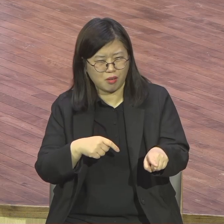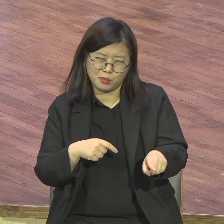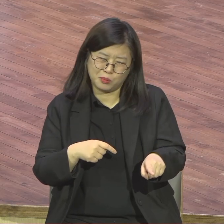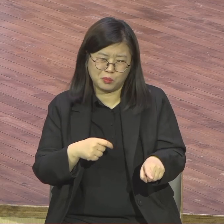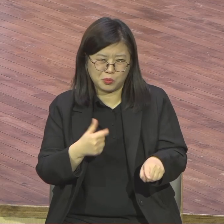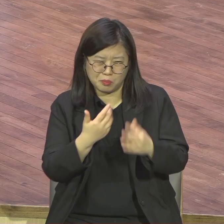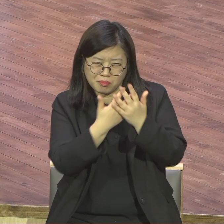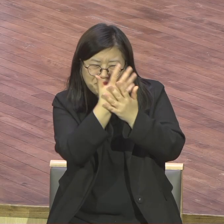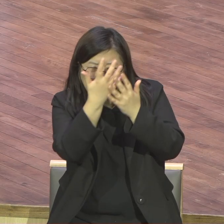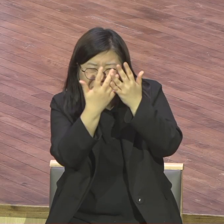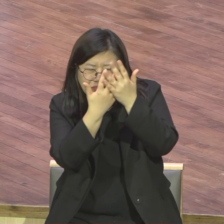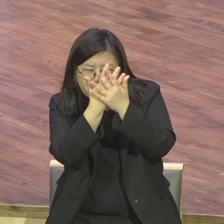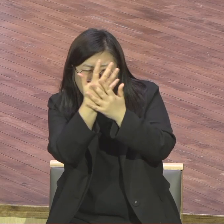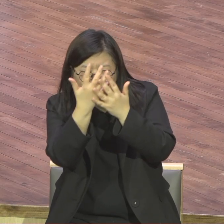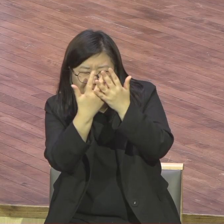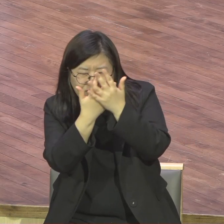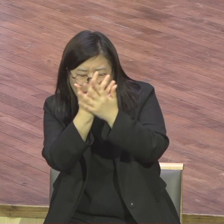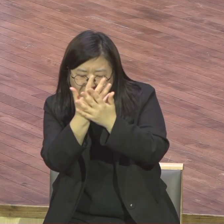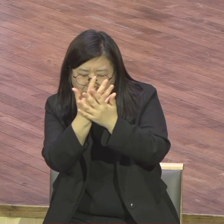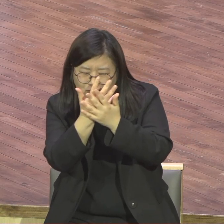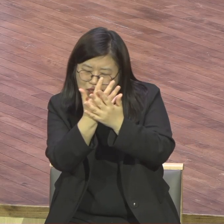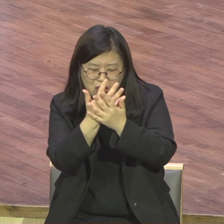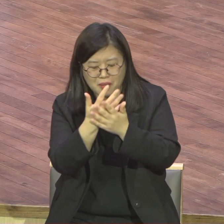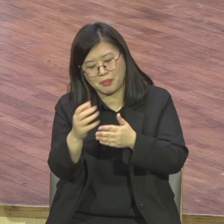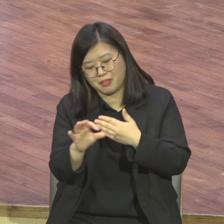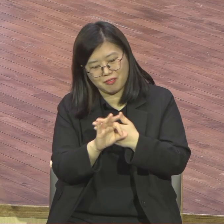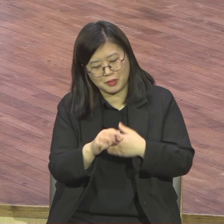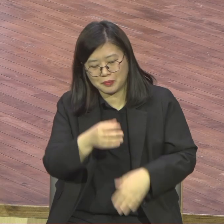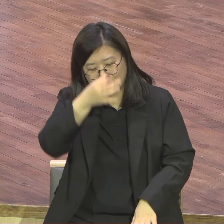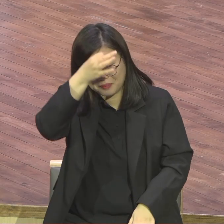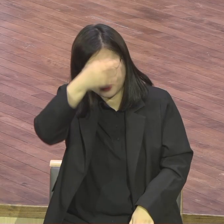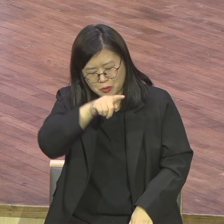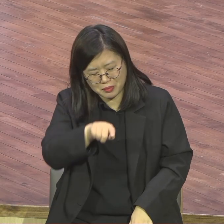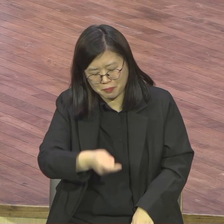의심해야 딱 갇혀진다는 게 딱 털이 딱 잡혀요. 털이.